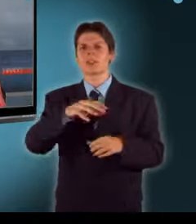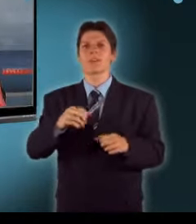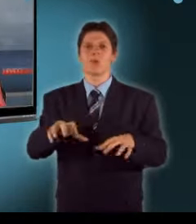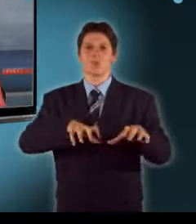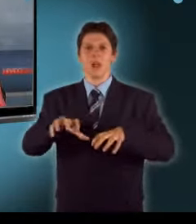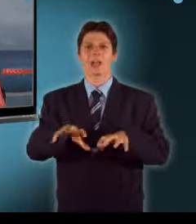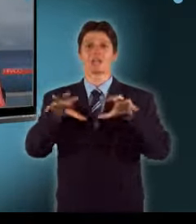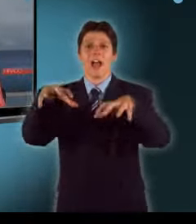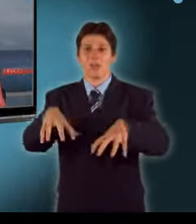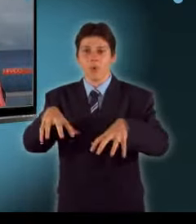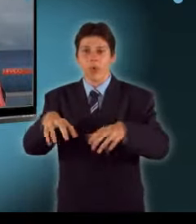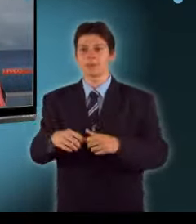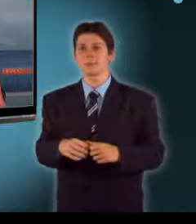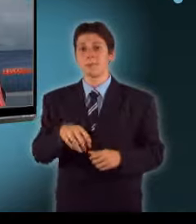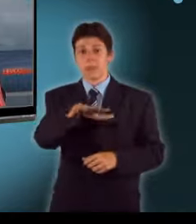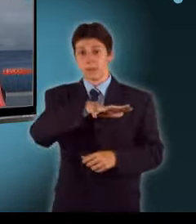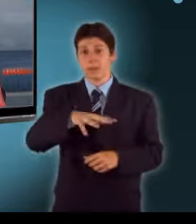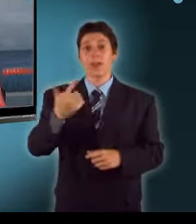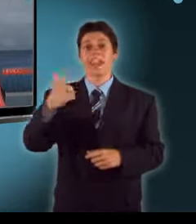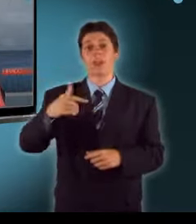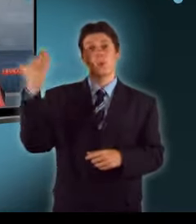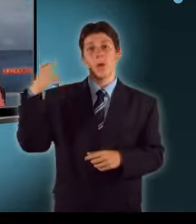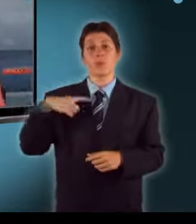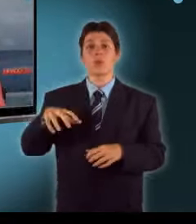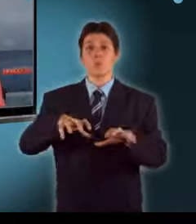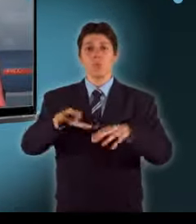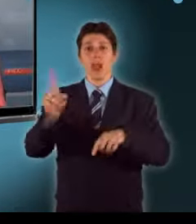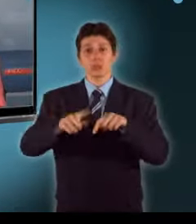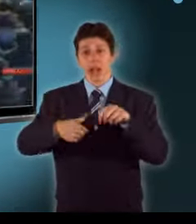bocsátották el, és azóta tartják ellenőrzésük alatt a gyárat.